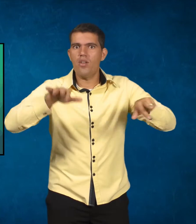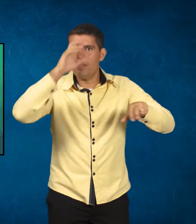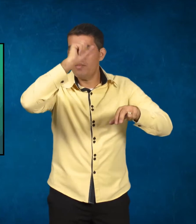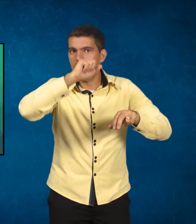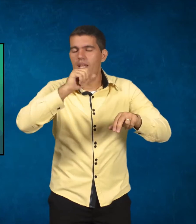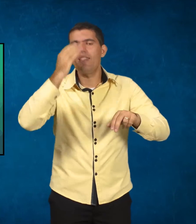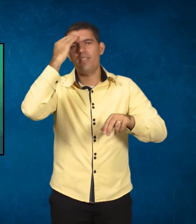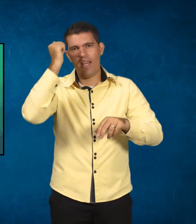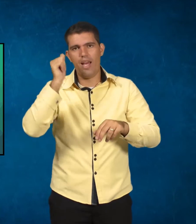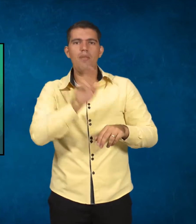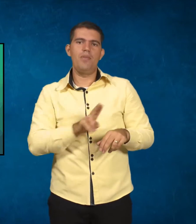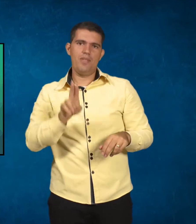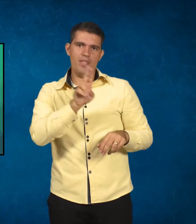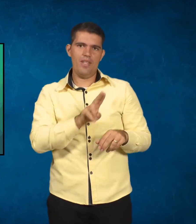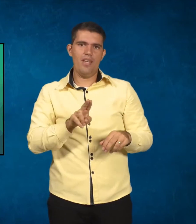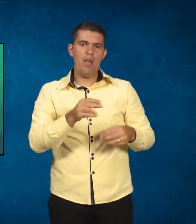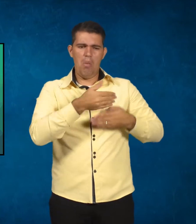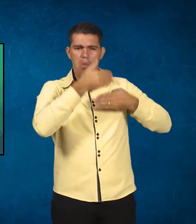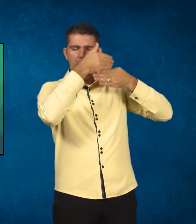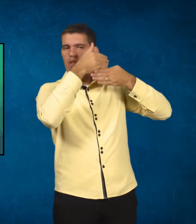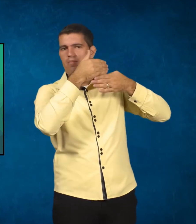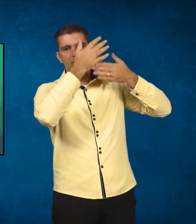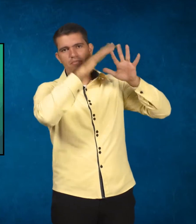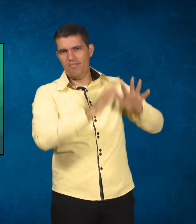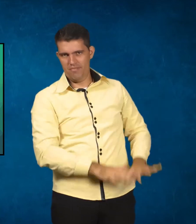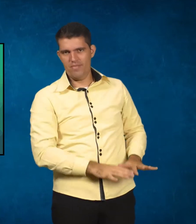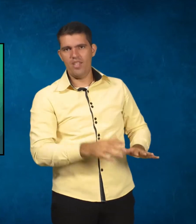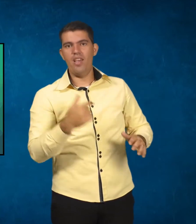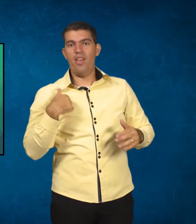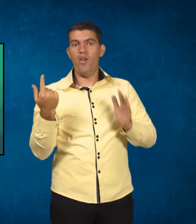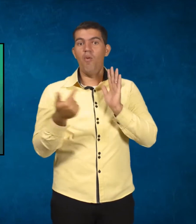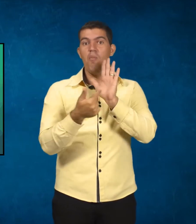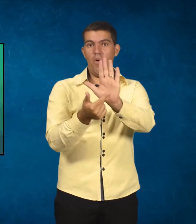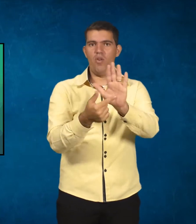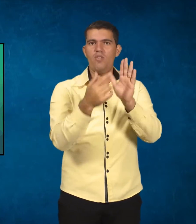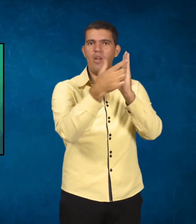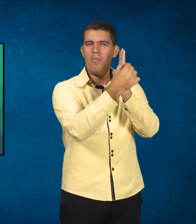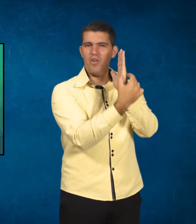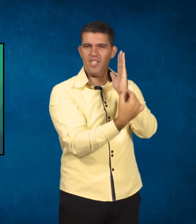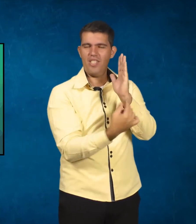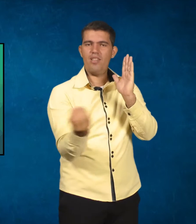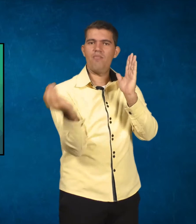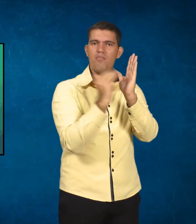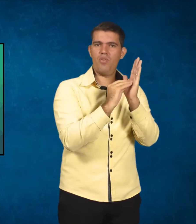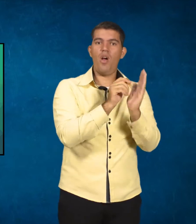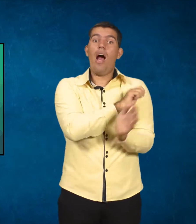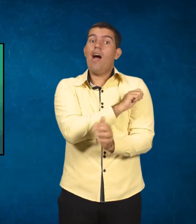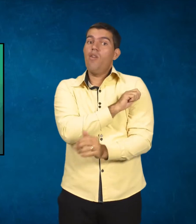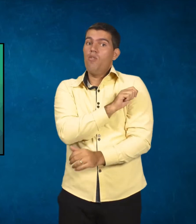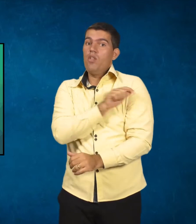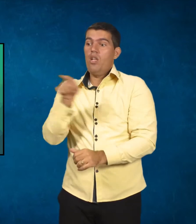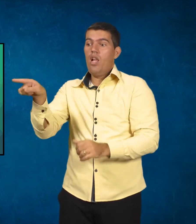essa defesa. E eu coloco também na postila um caso real, de uma aluna numa aula de educação física, uma situação que ela passou,